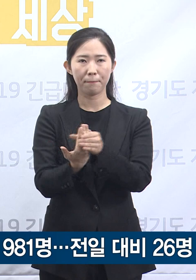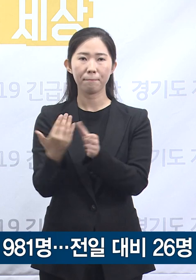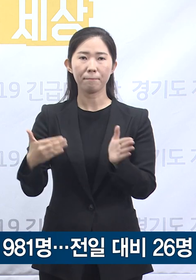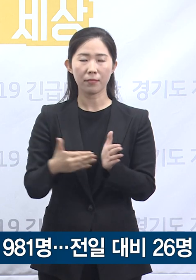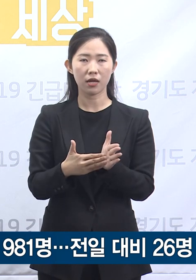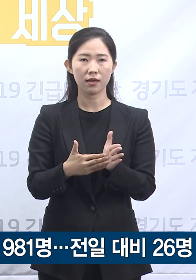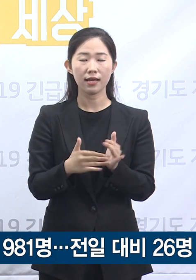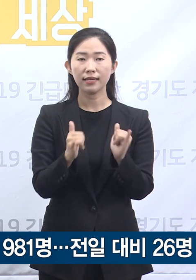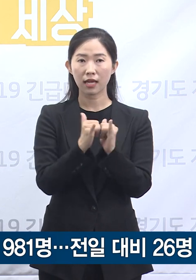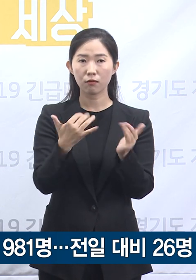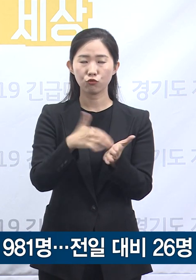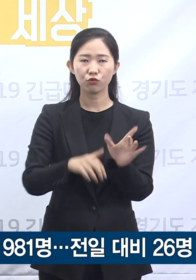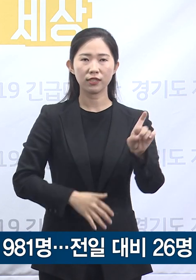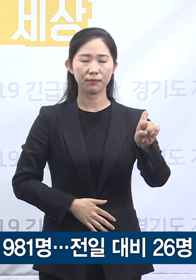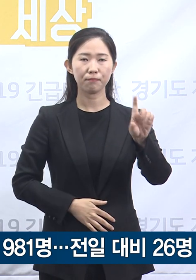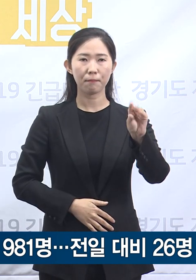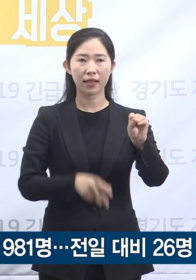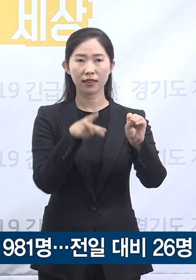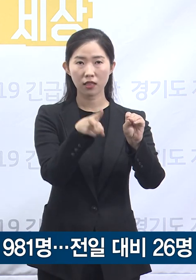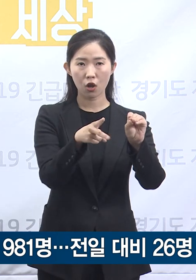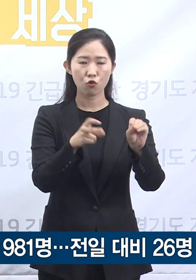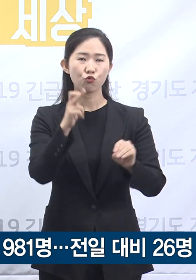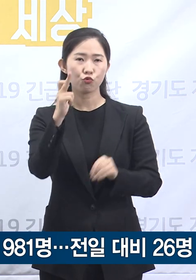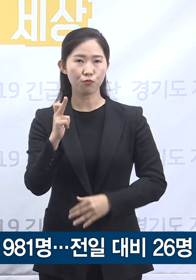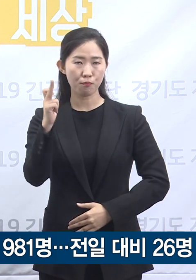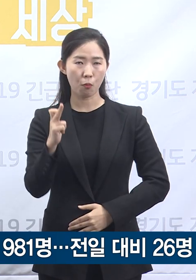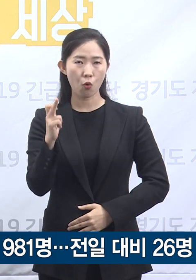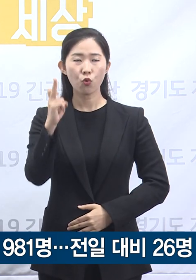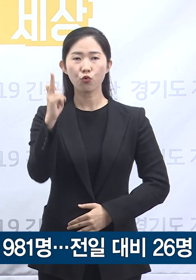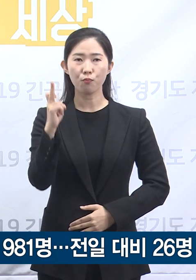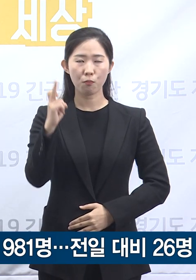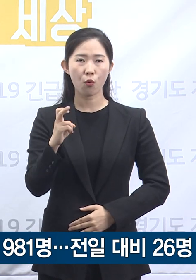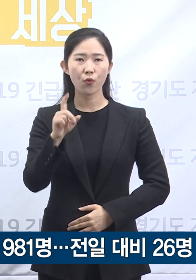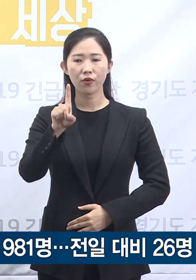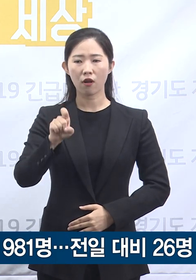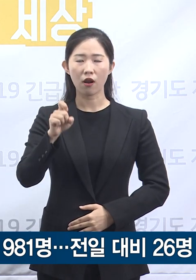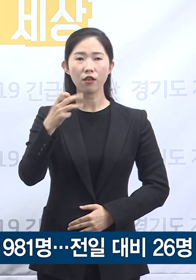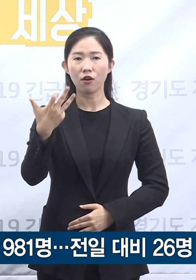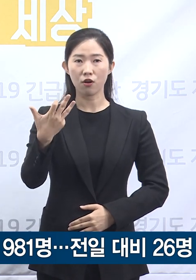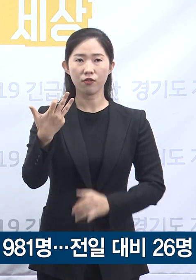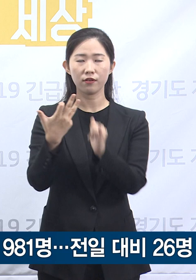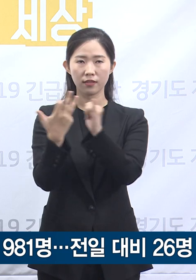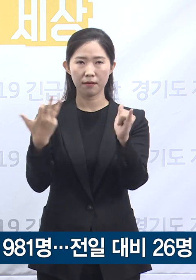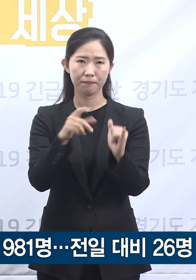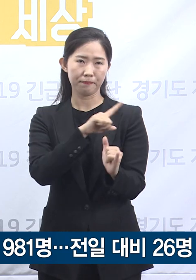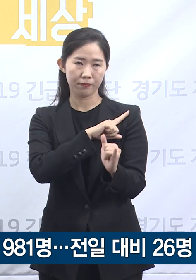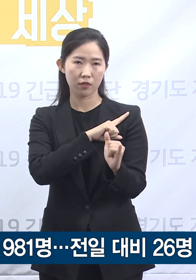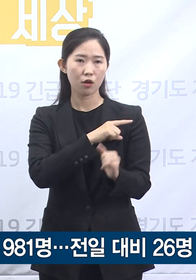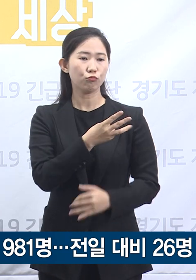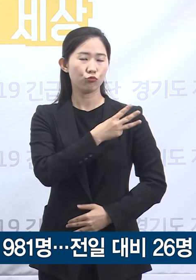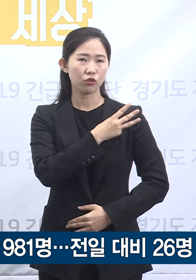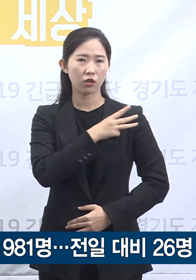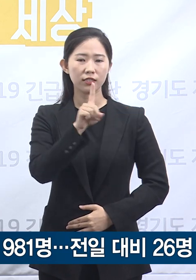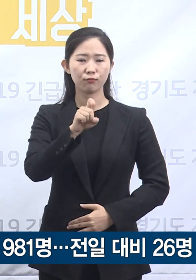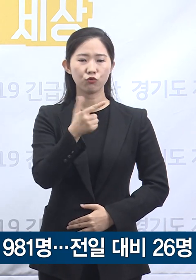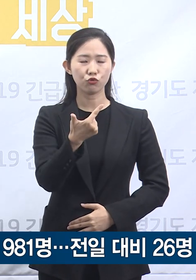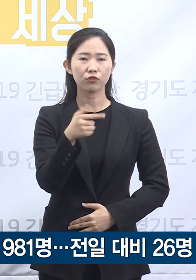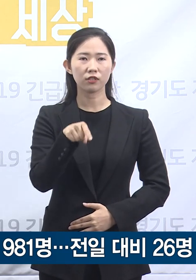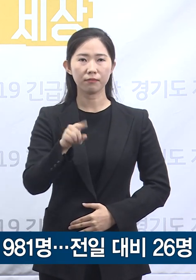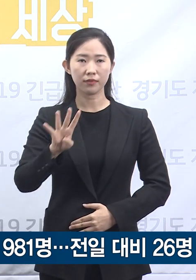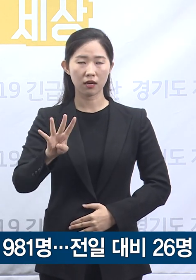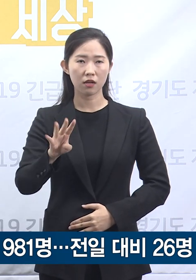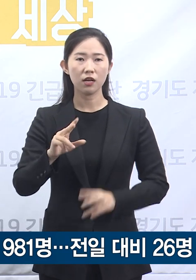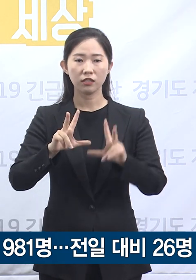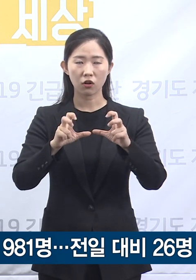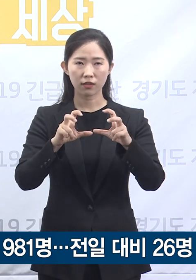10만 명당 확진자 발생 수는 군포시가 18명으로 가장 높고 다음 부천시 16.4명, 성남시 15